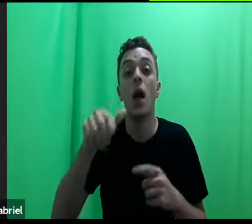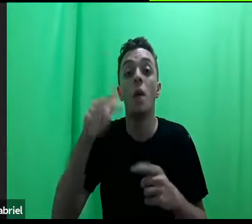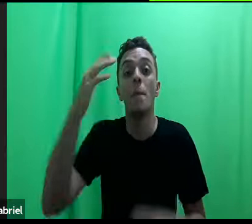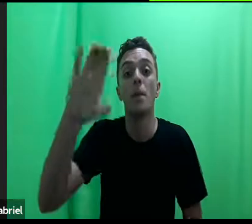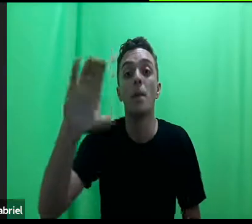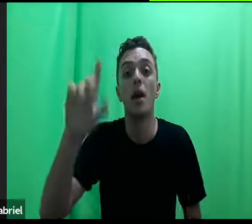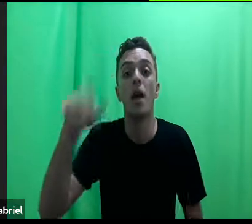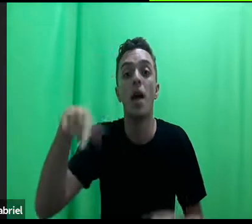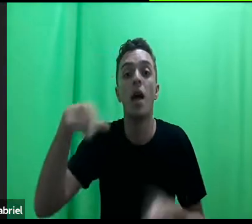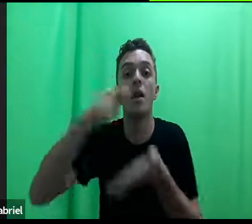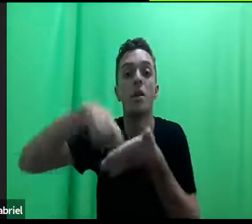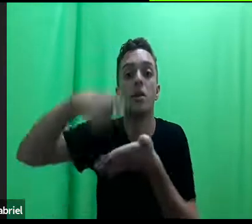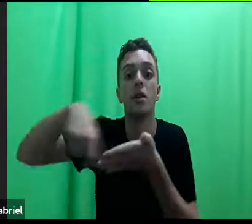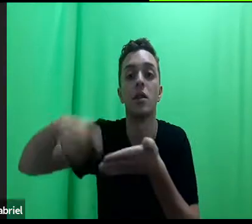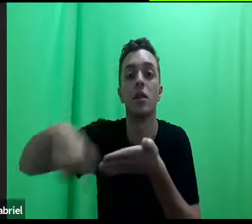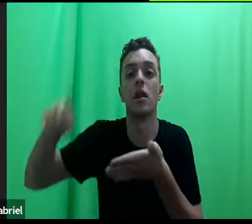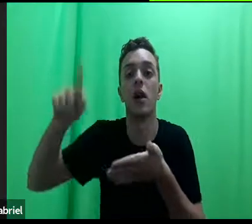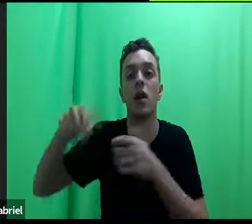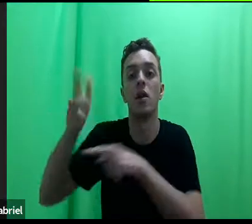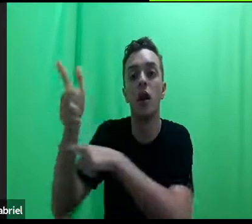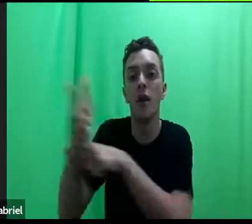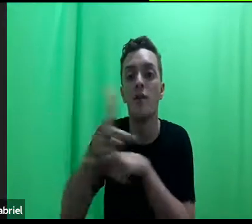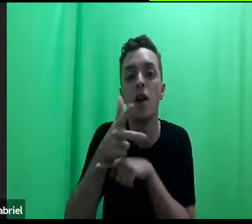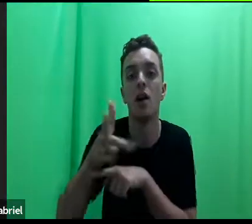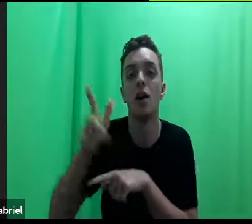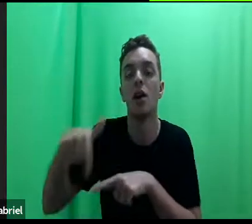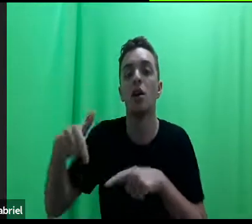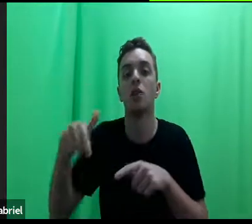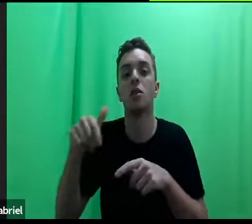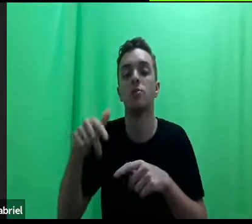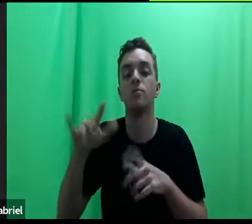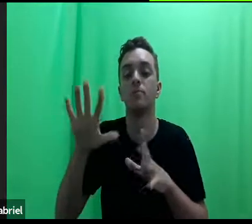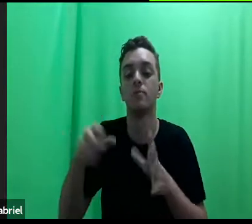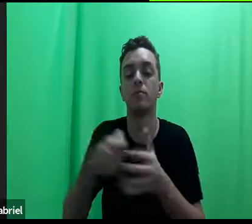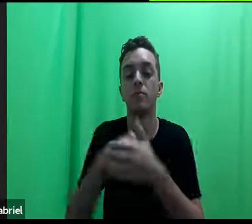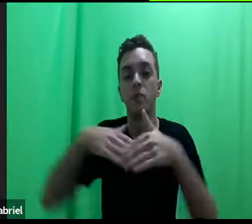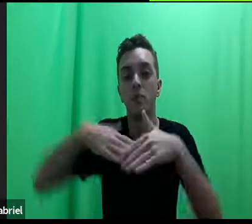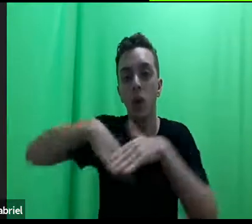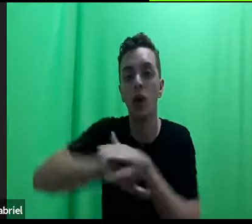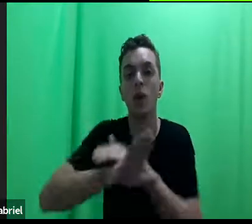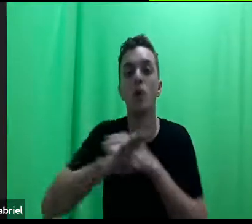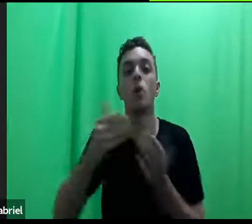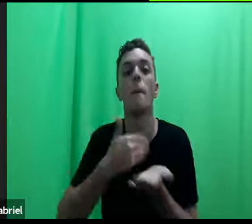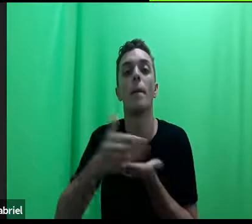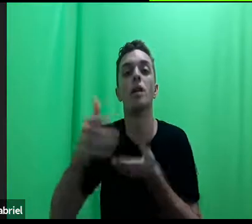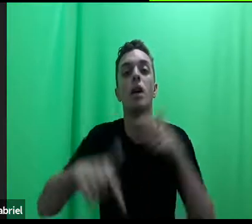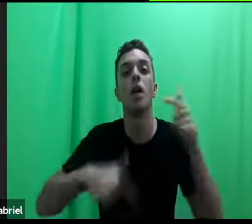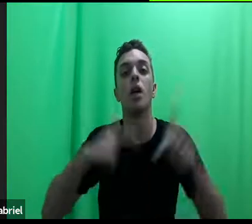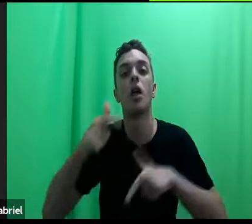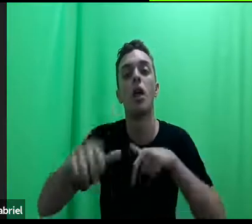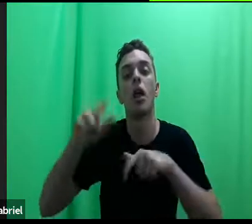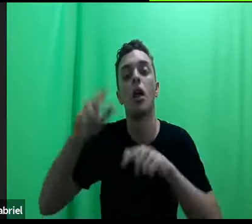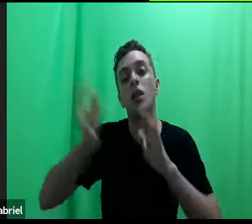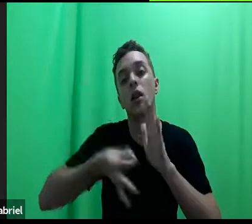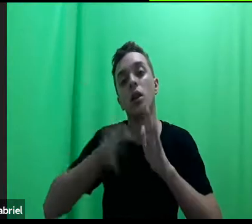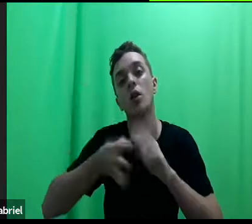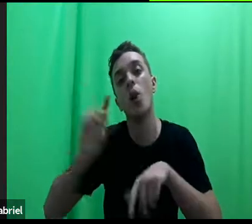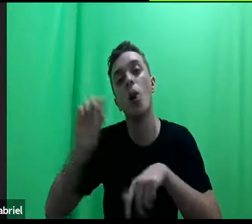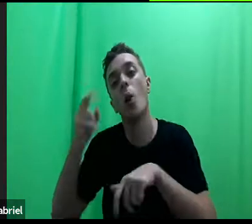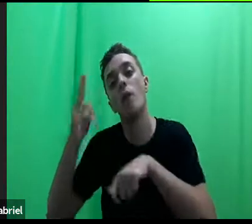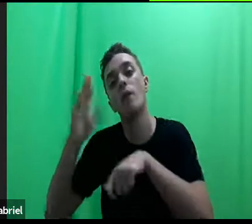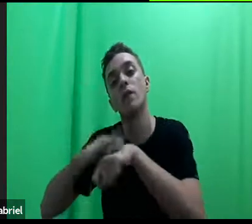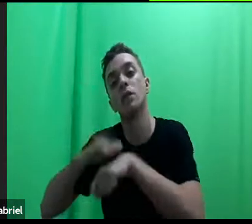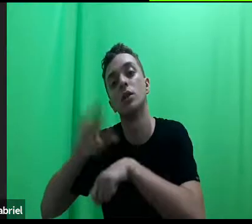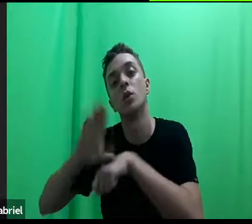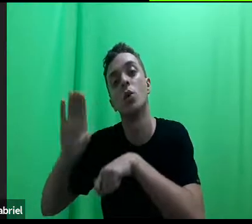escrever, documentar, quando começa a trabalhar na clínica ou fazer um curso e quando termina